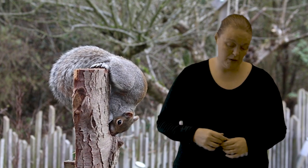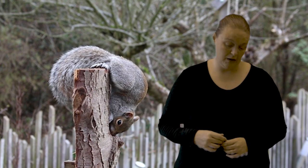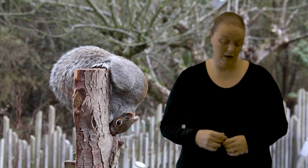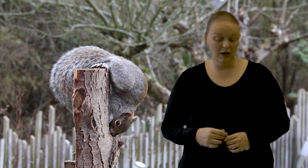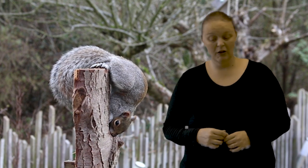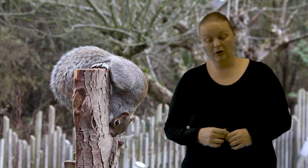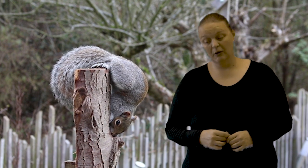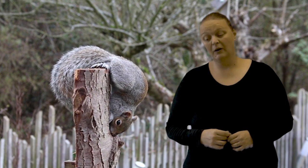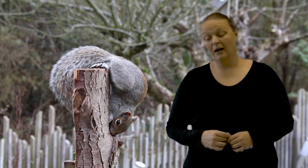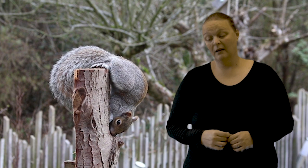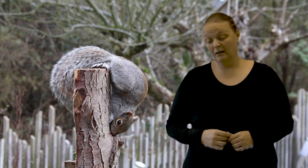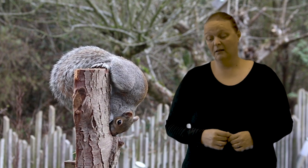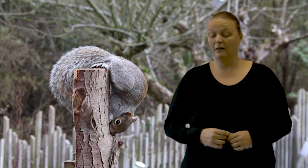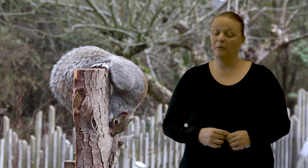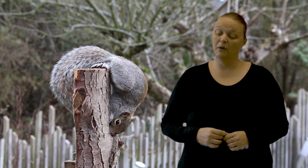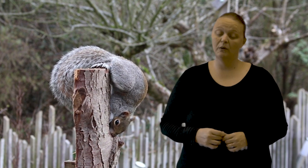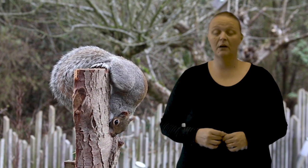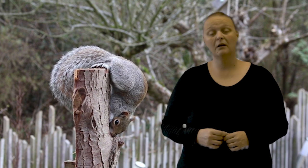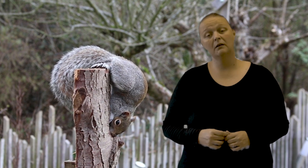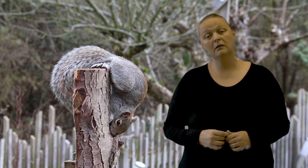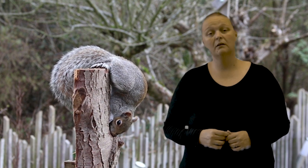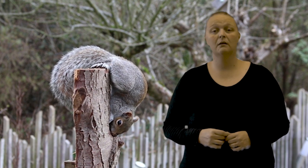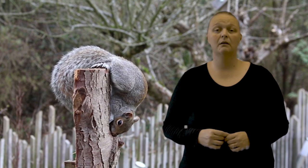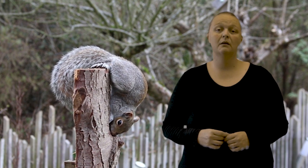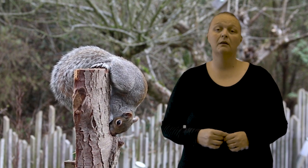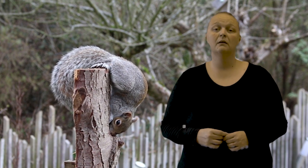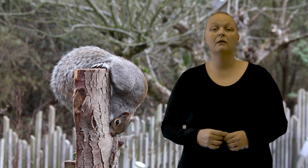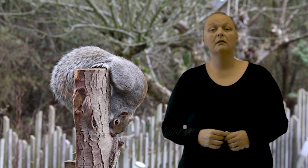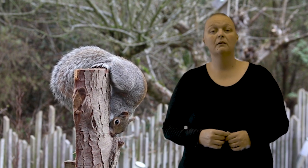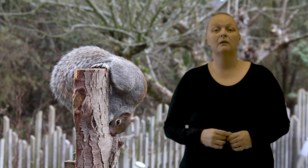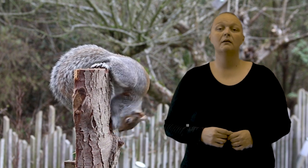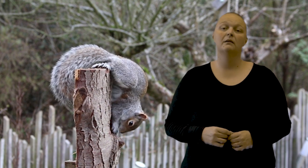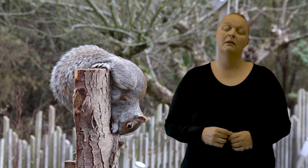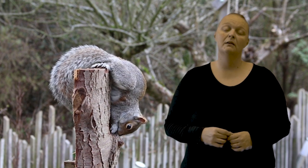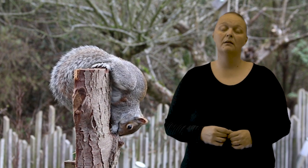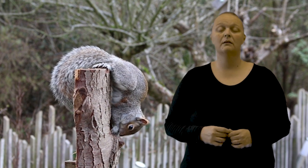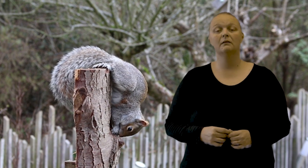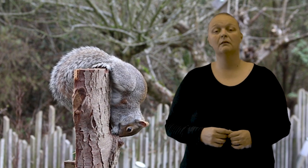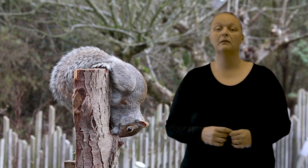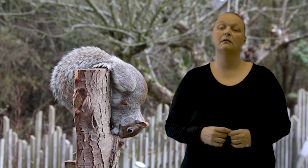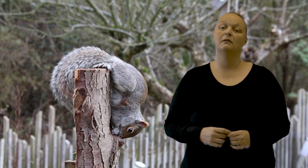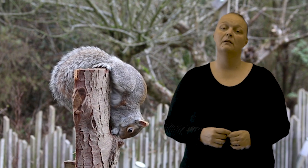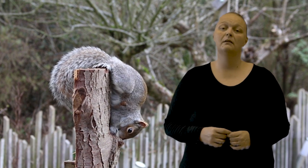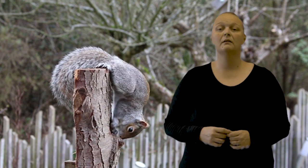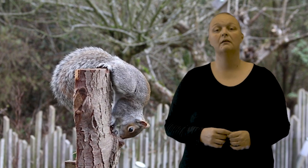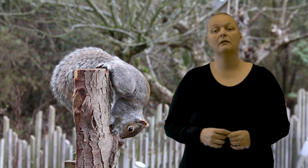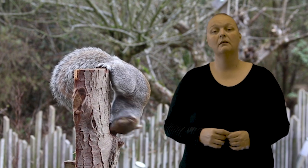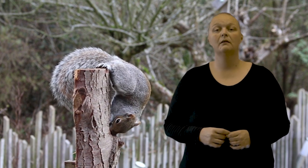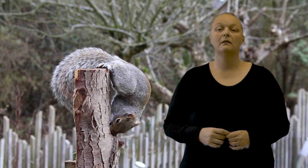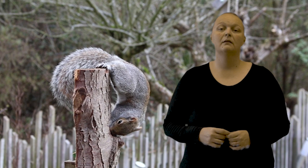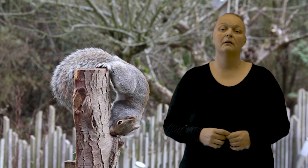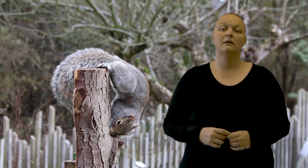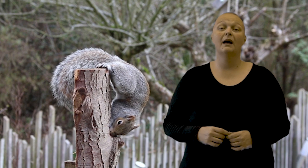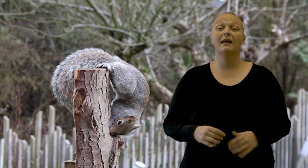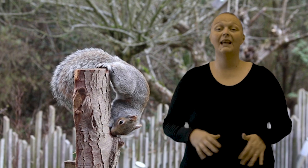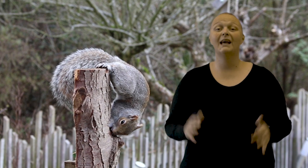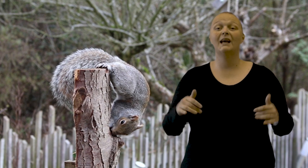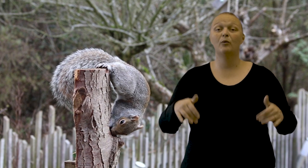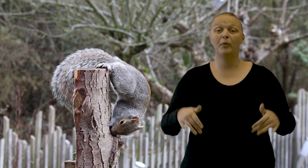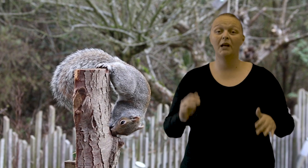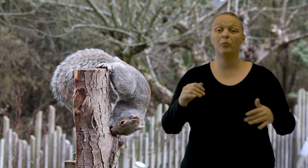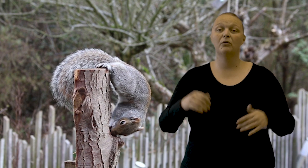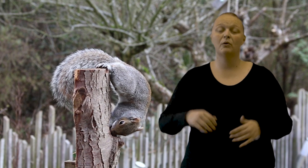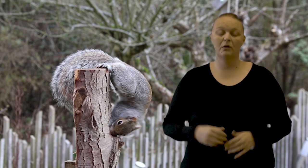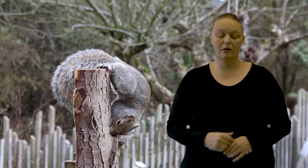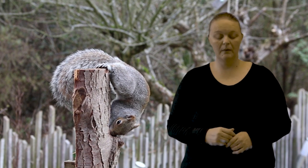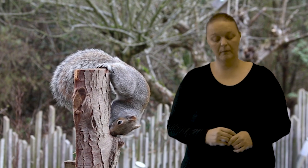do-die-diddle do-diddle do-die-diddle-dum, do-die Again,